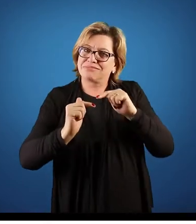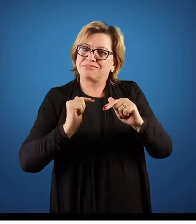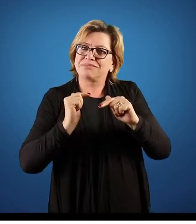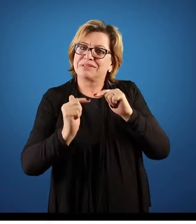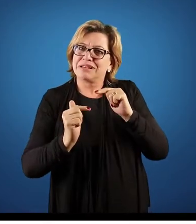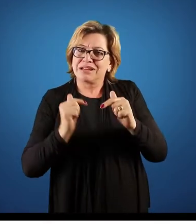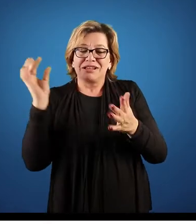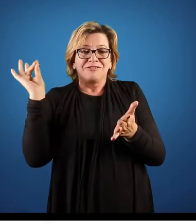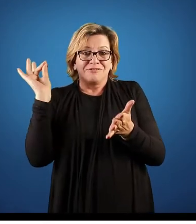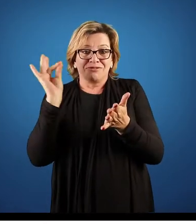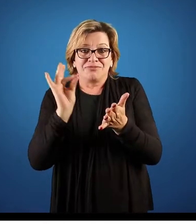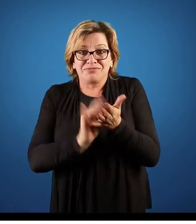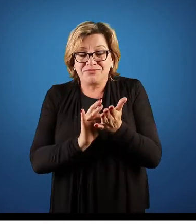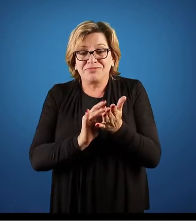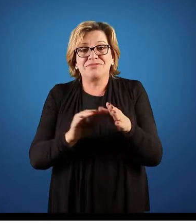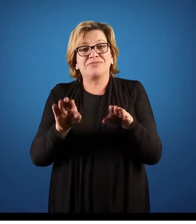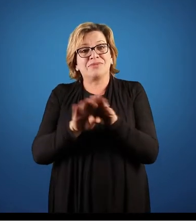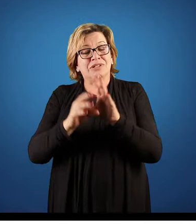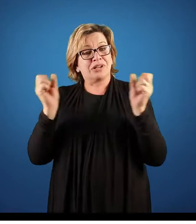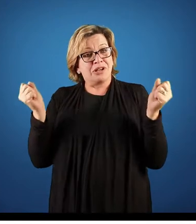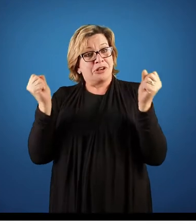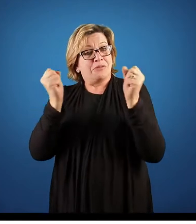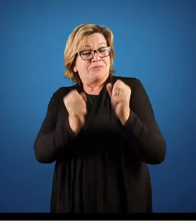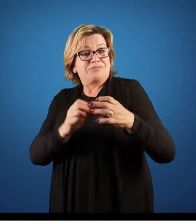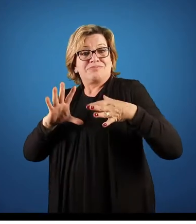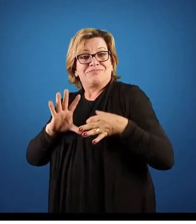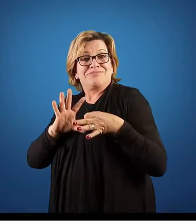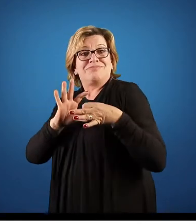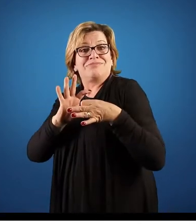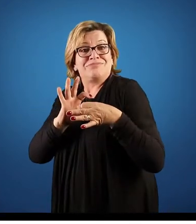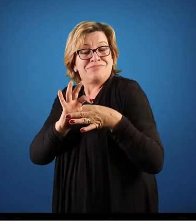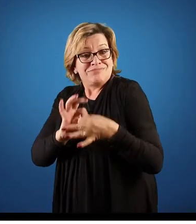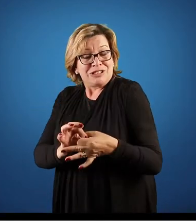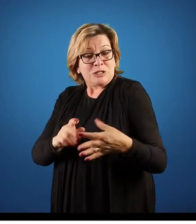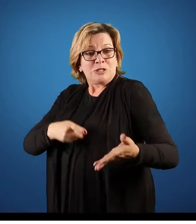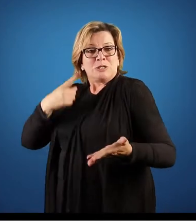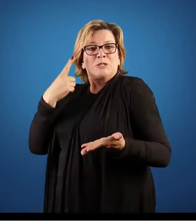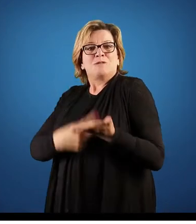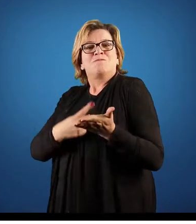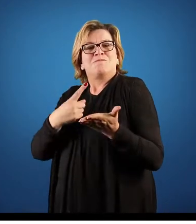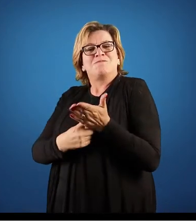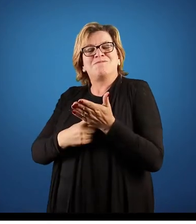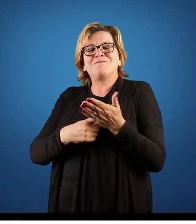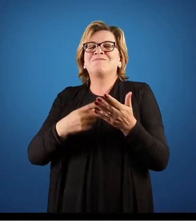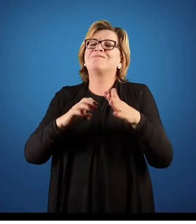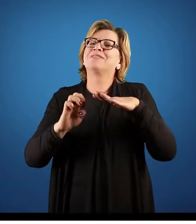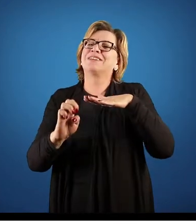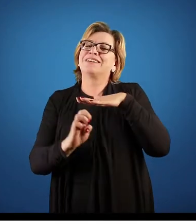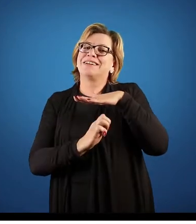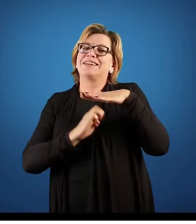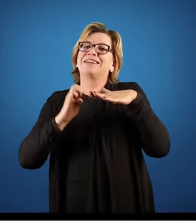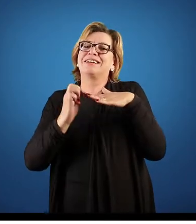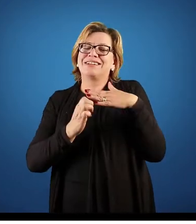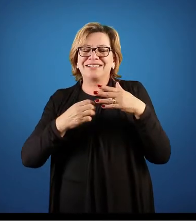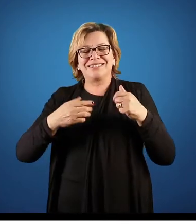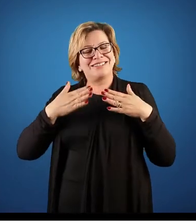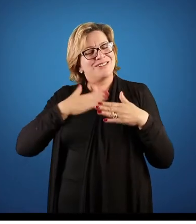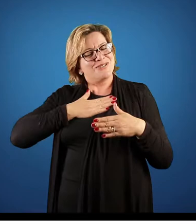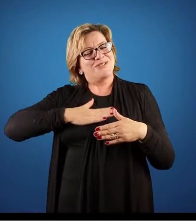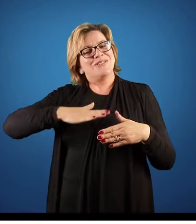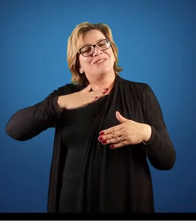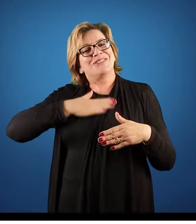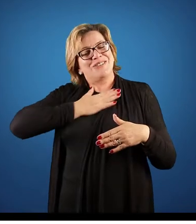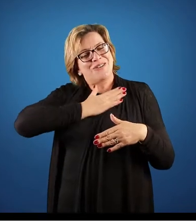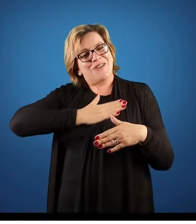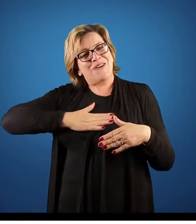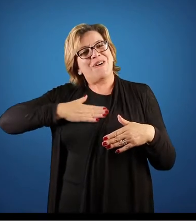trabalhando, que elas possam estar engajadas com a empresa, vestindo a camisa, e elas se sintam bem no seu ambiente de trabalho. Nós sabemos que